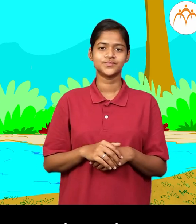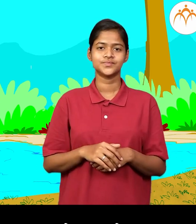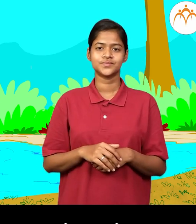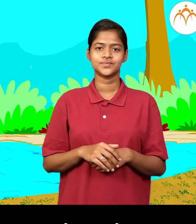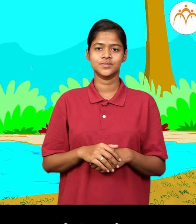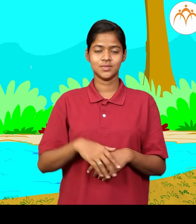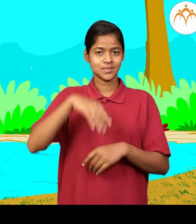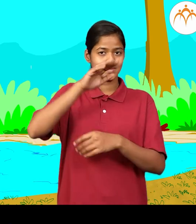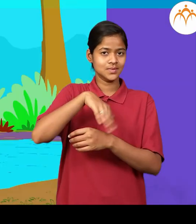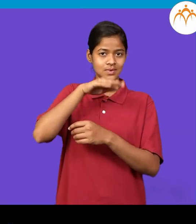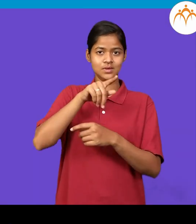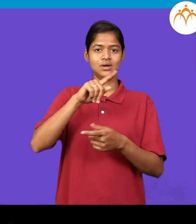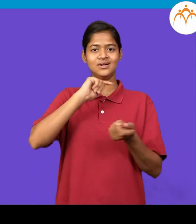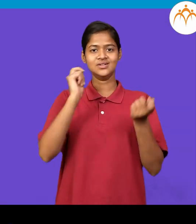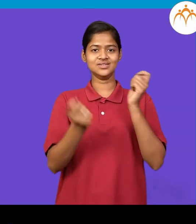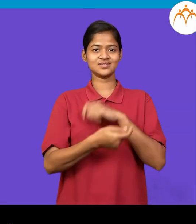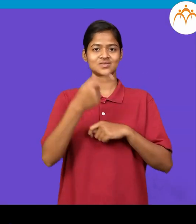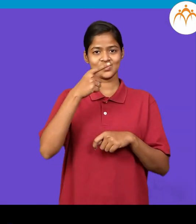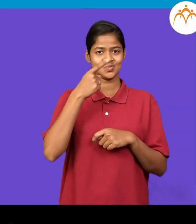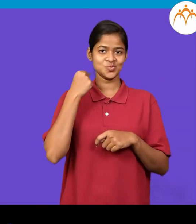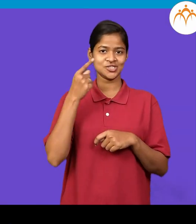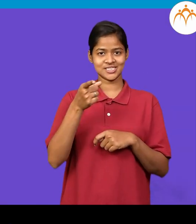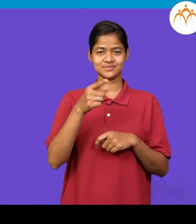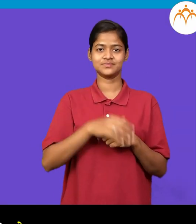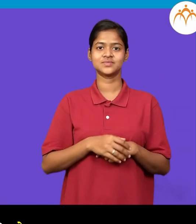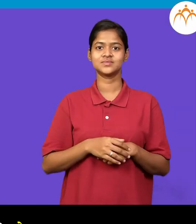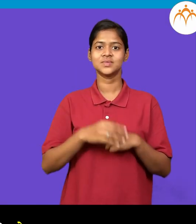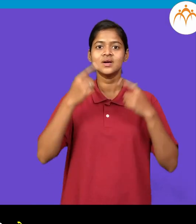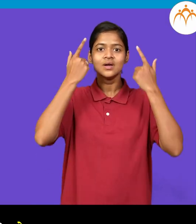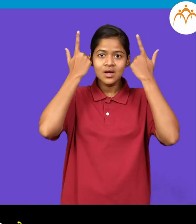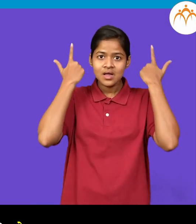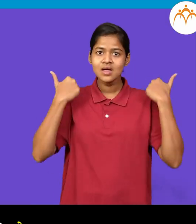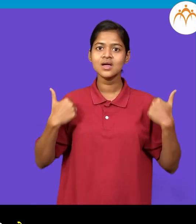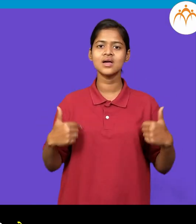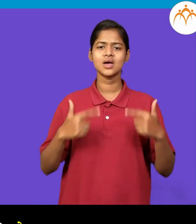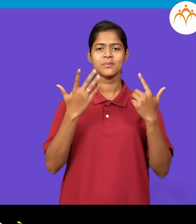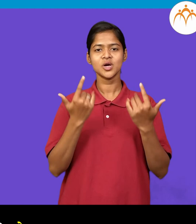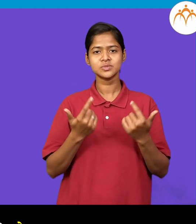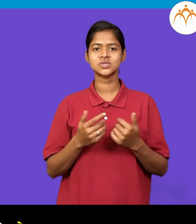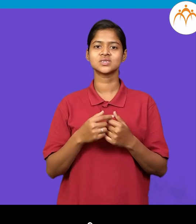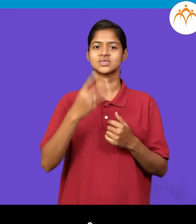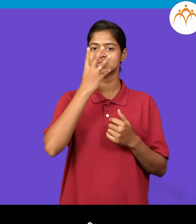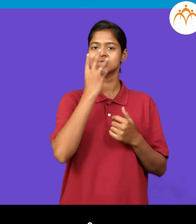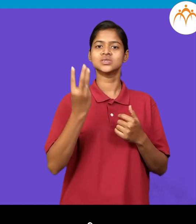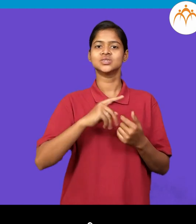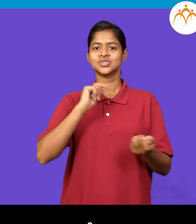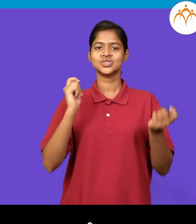हत्ती आईवजी, तो, कान आईवजी ही, तो, सोंड आईवजी,